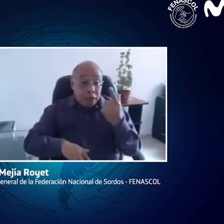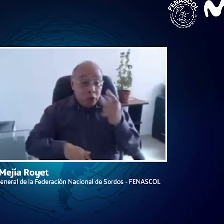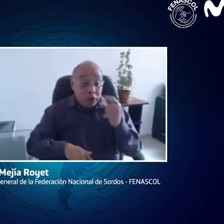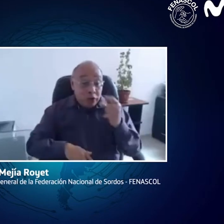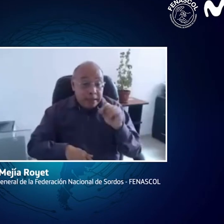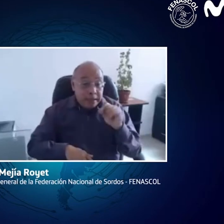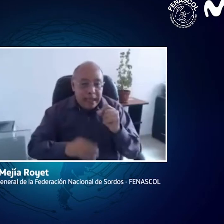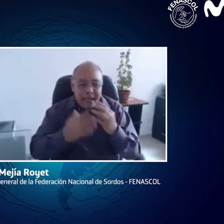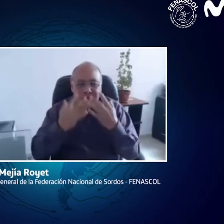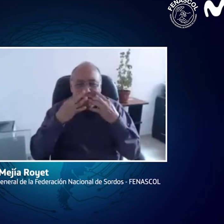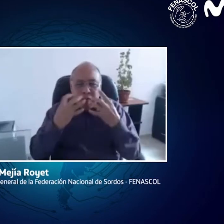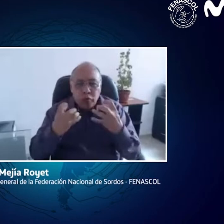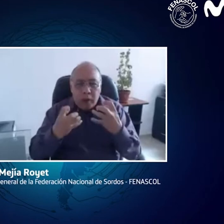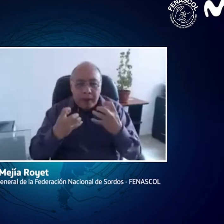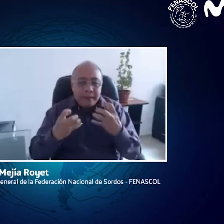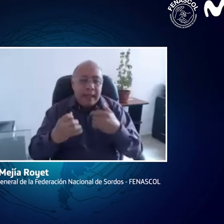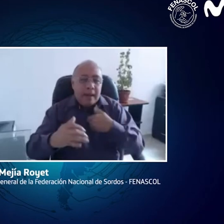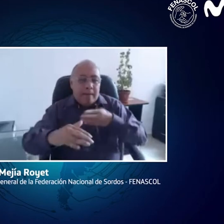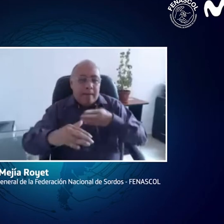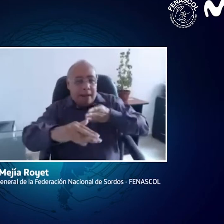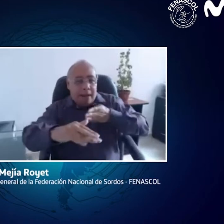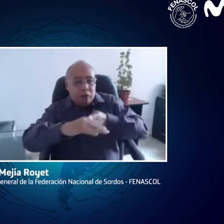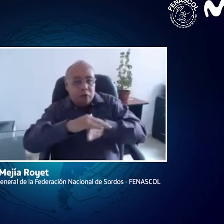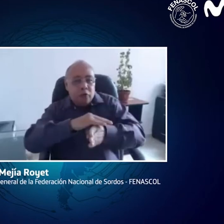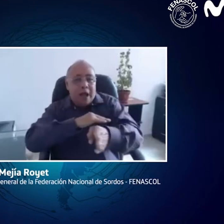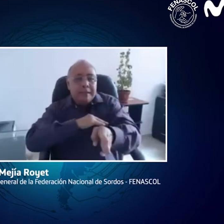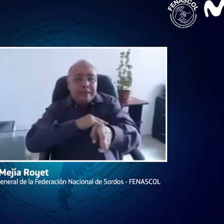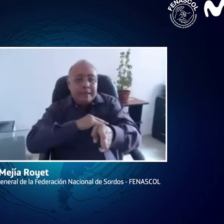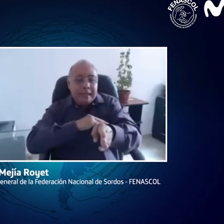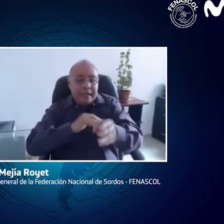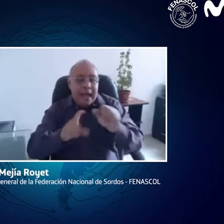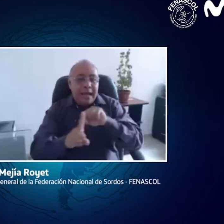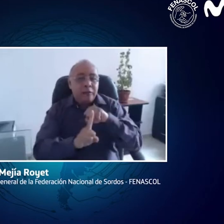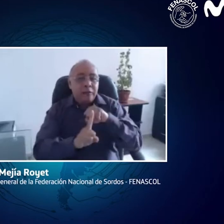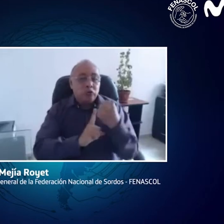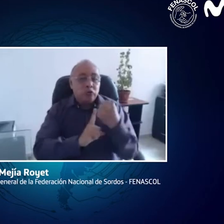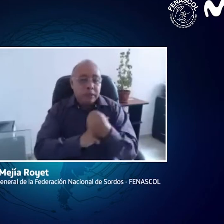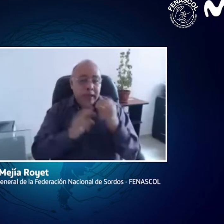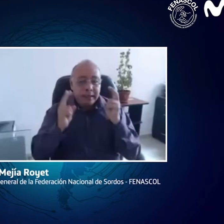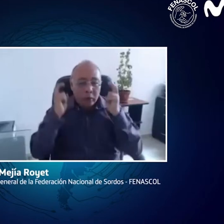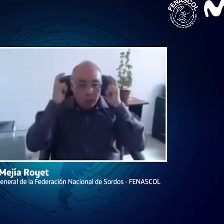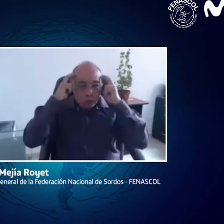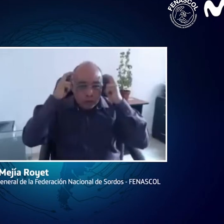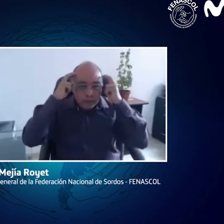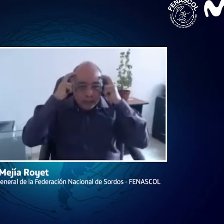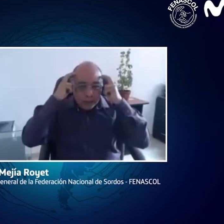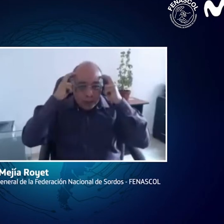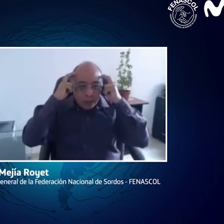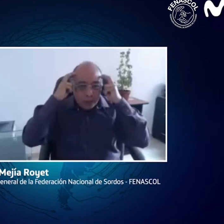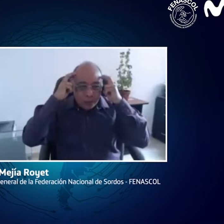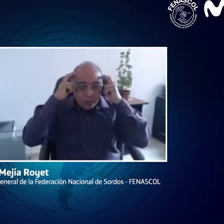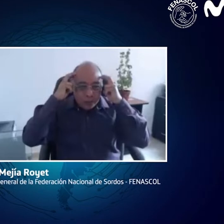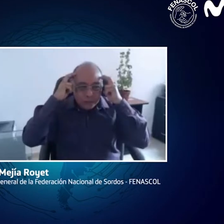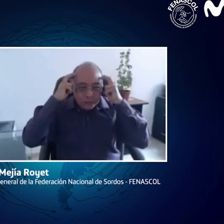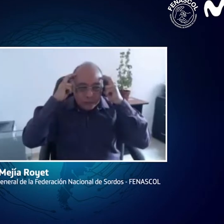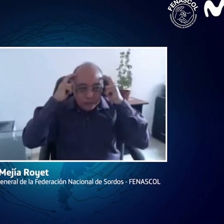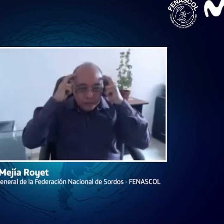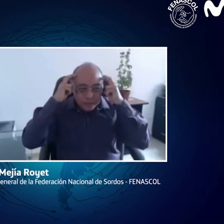puedan generar precisamente sus ajustes razonables y así favorecer la transferencia de conocimiento y, por